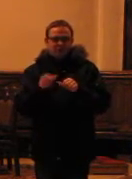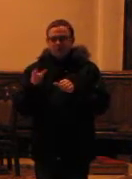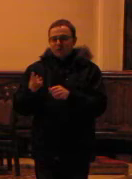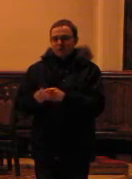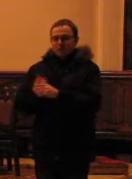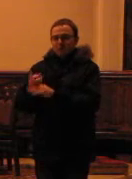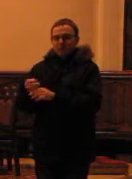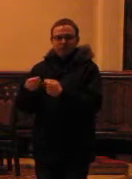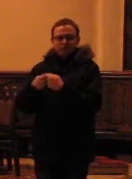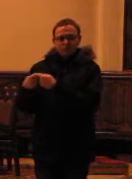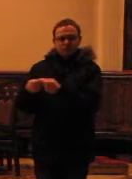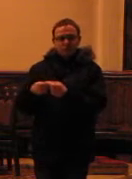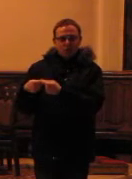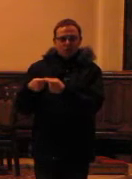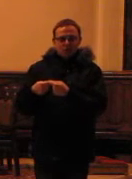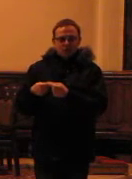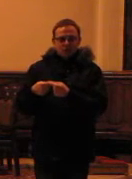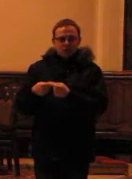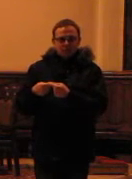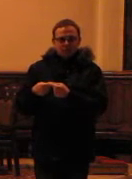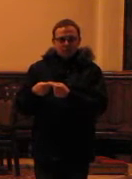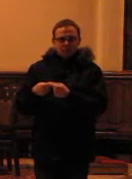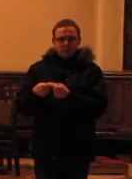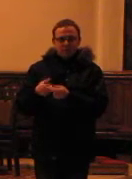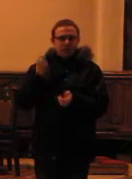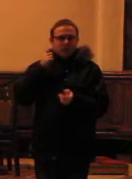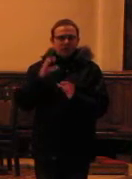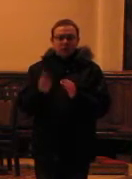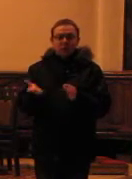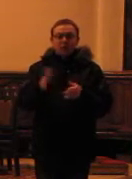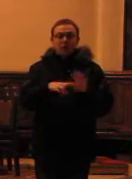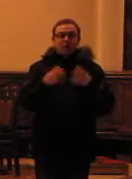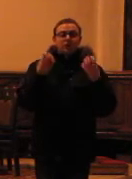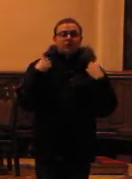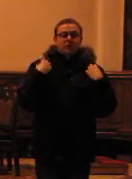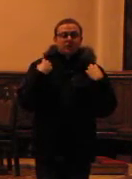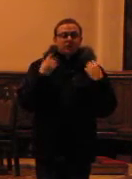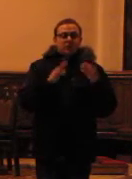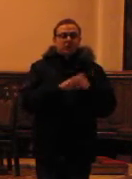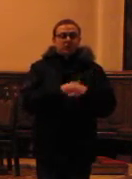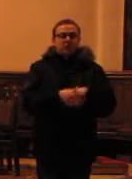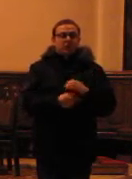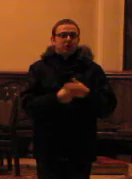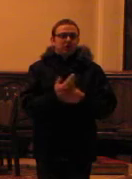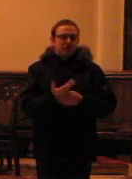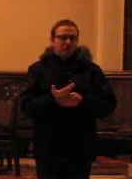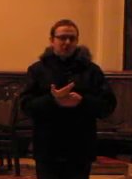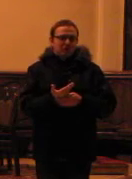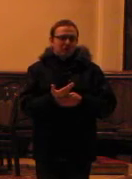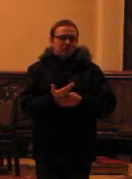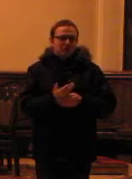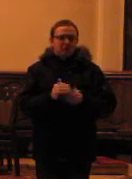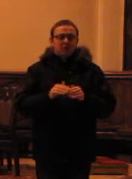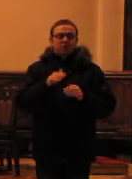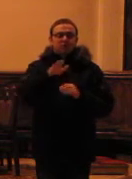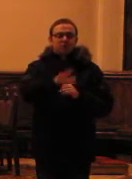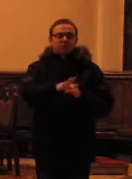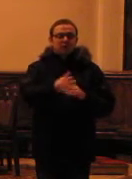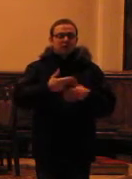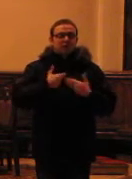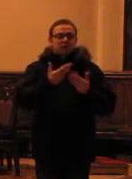Słuchajcie, kładę przed nami życie i szczęście. Kładę przed nami